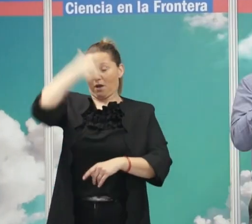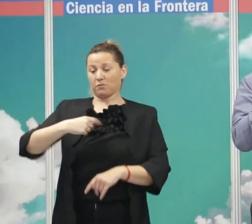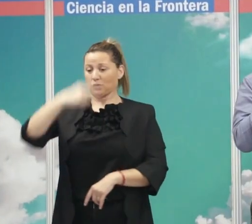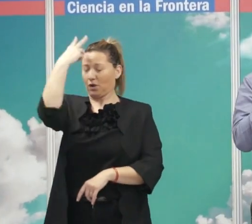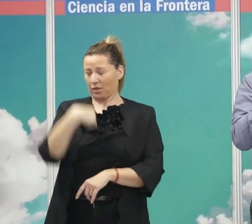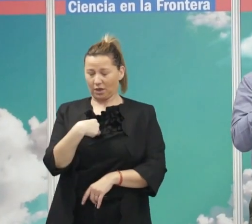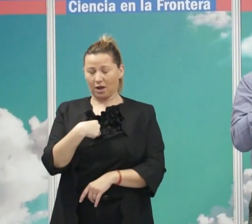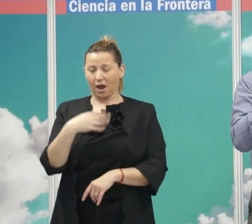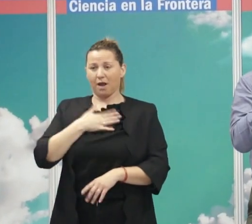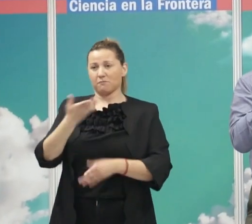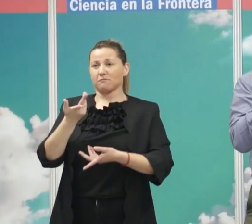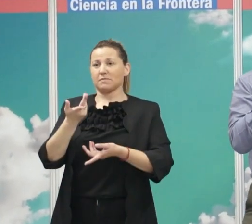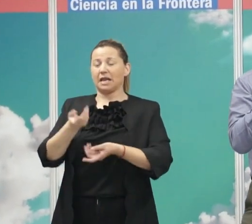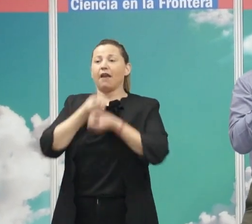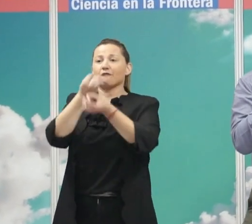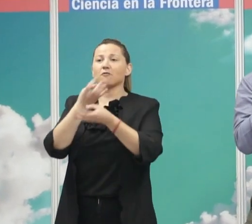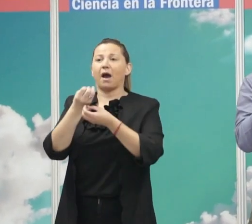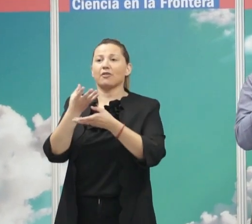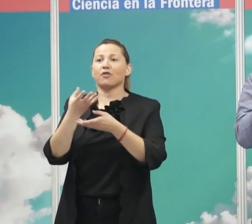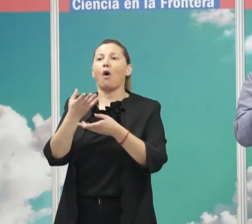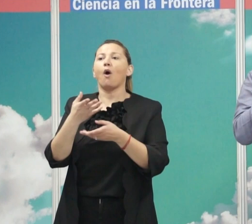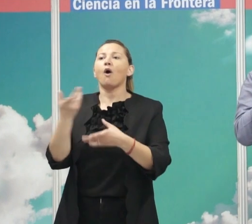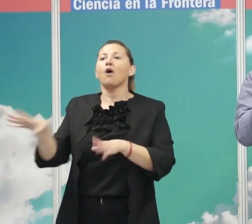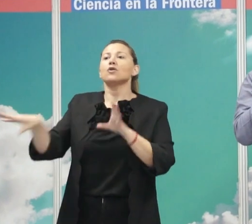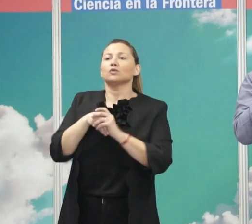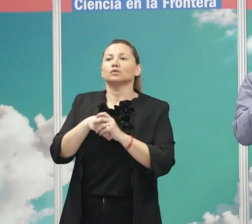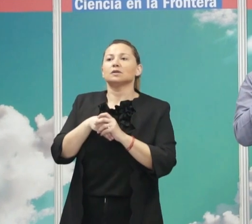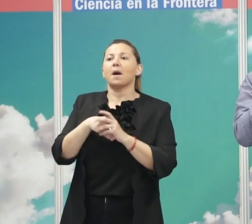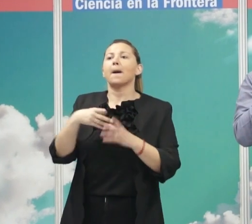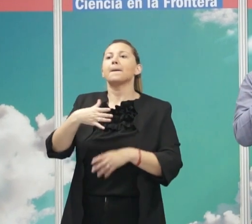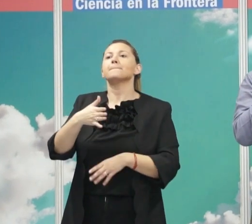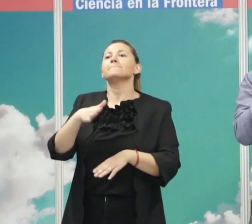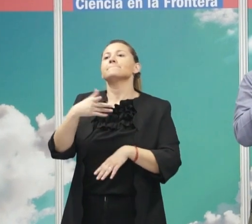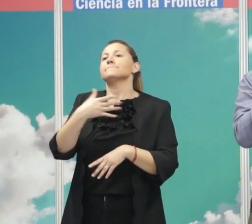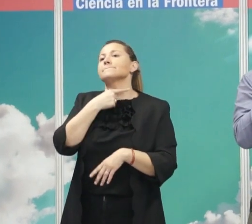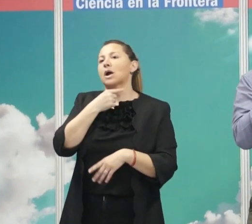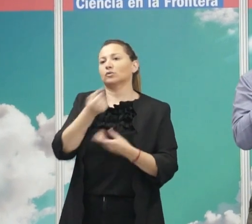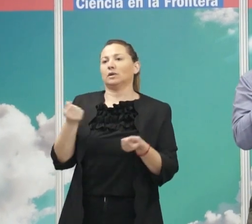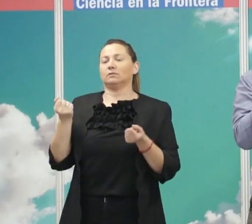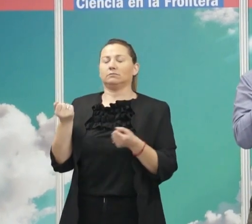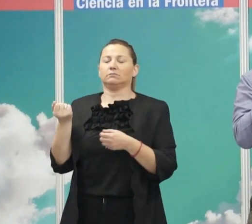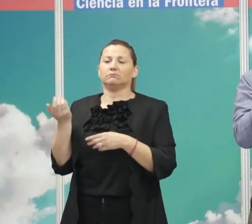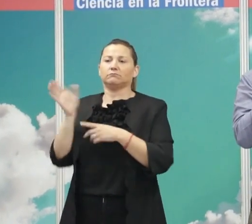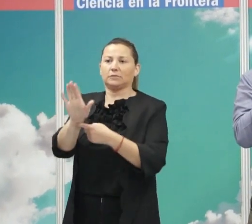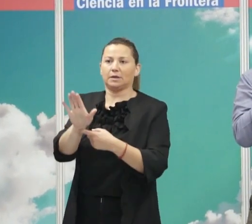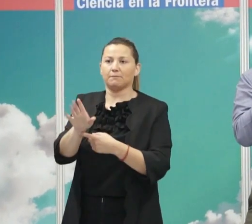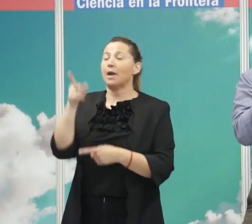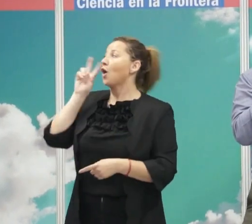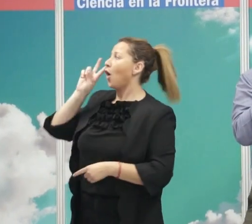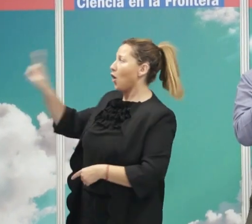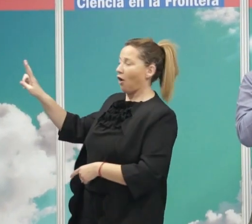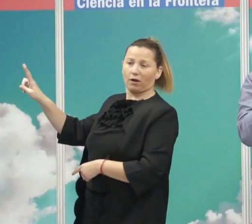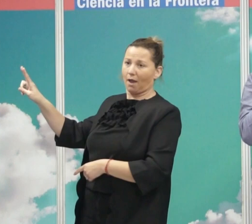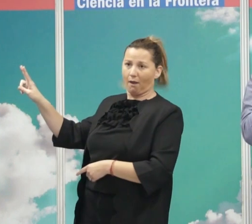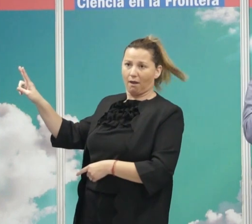me gusta representar la información de maneras alternativas e inclusivas. Te voy a dar una mala noticia. Lo que ves tampoco es real. Así que